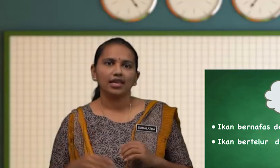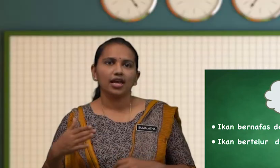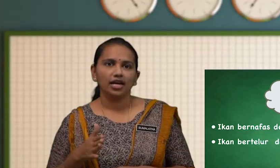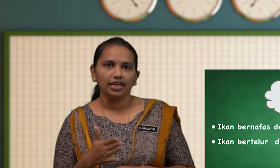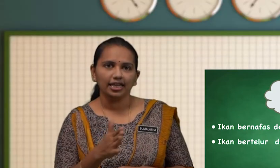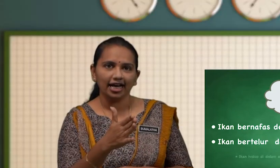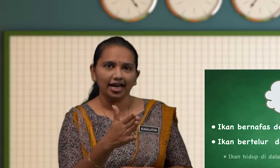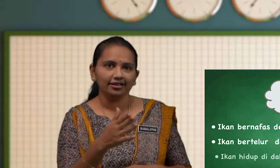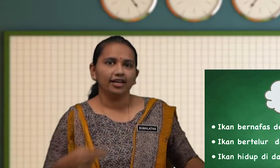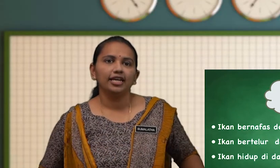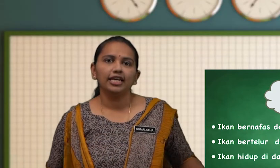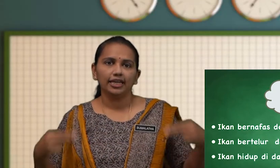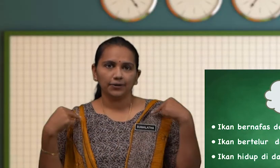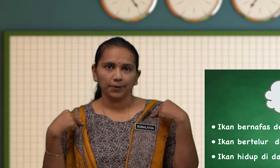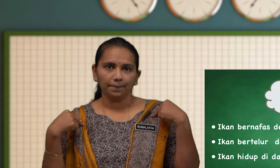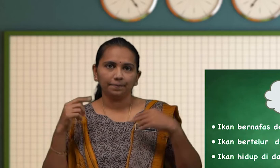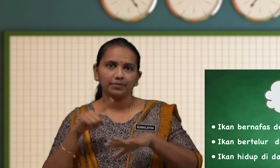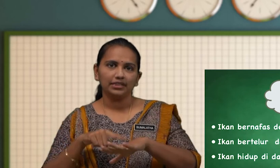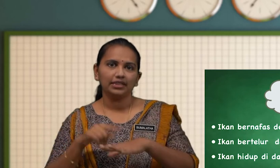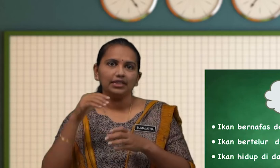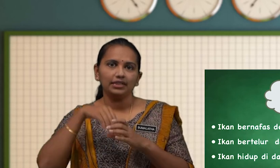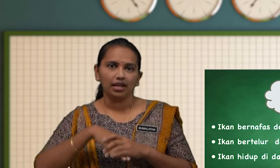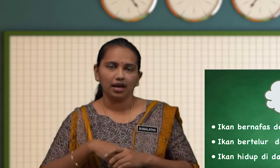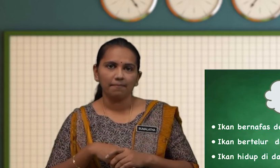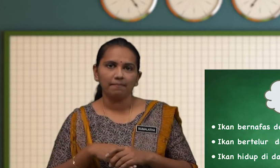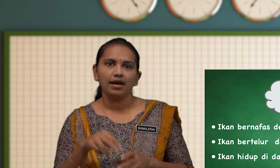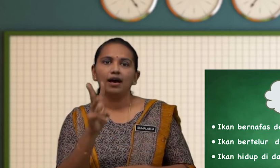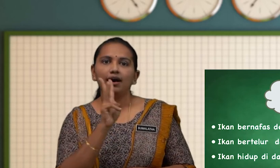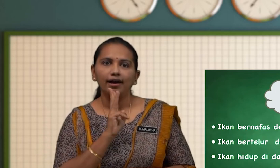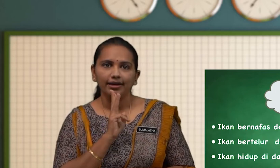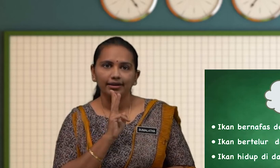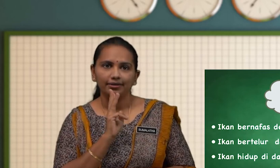Ikan Hidup Di Dalam Air